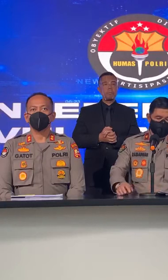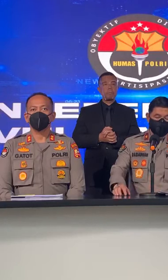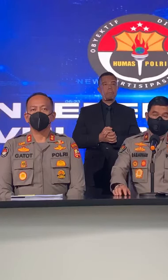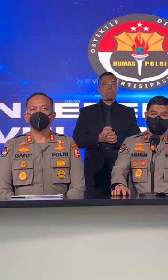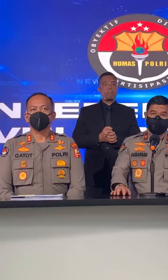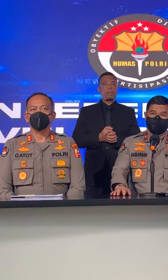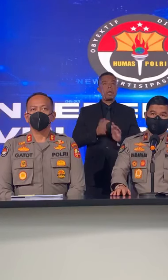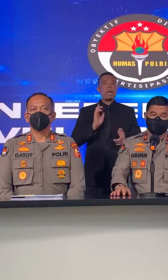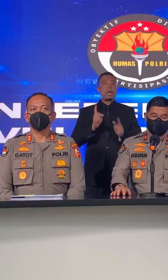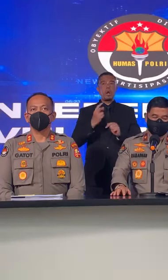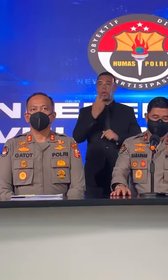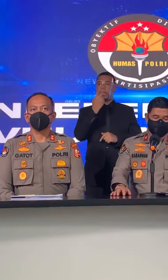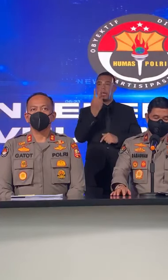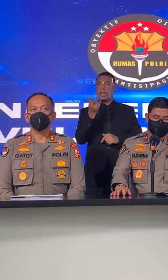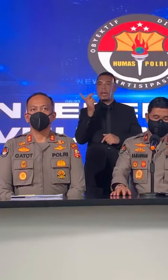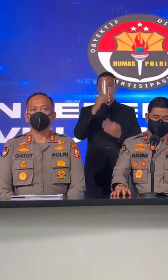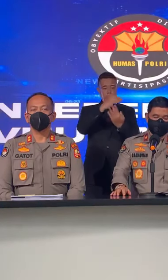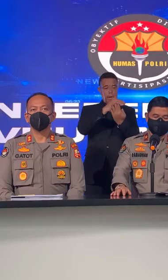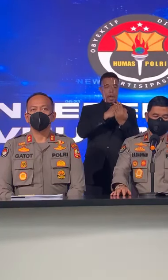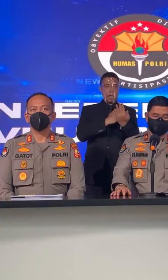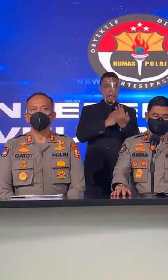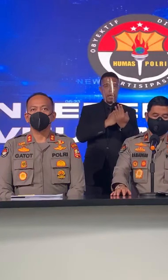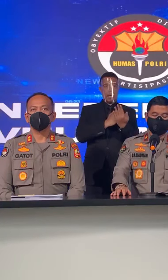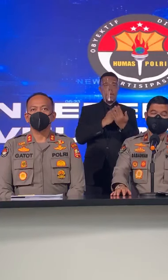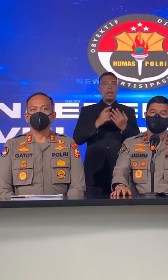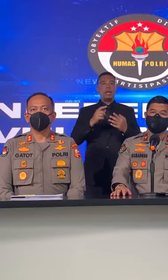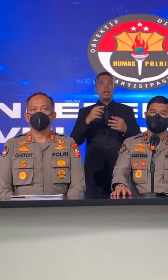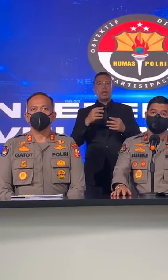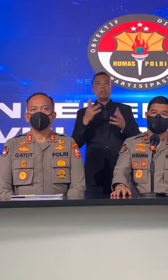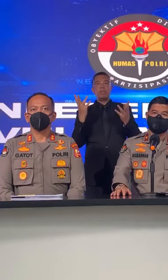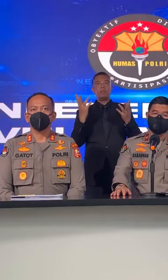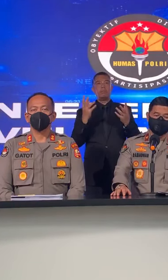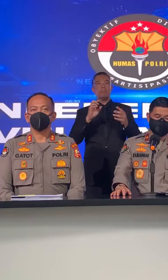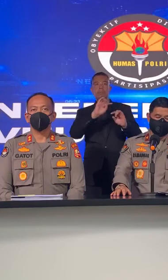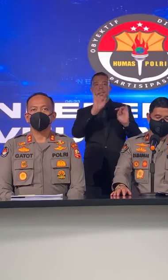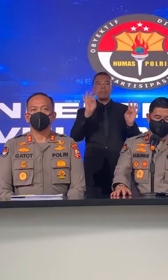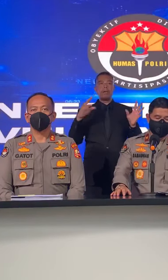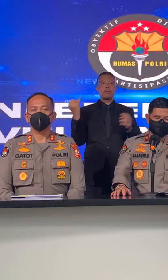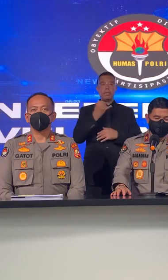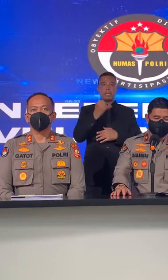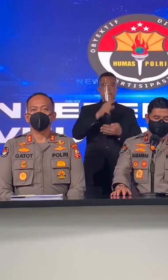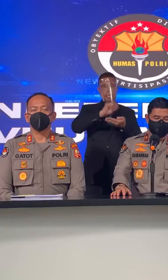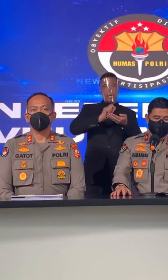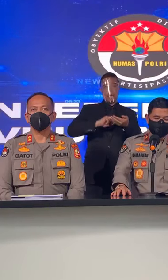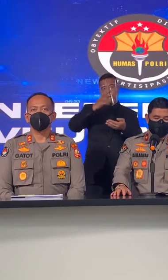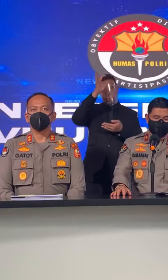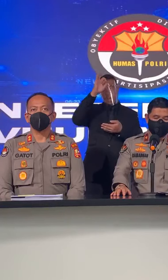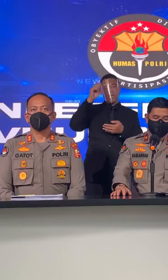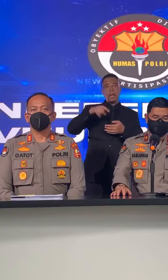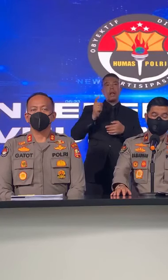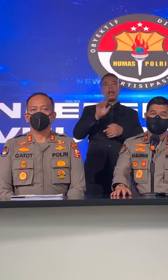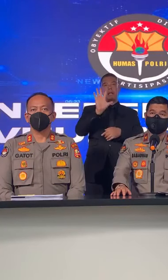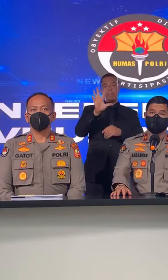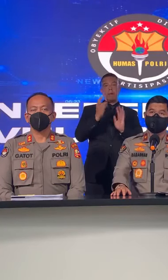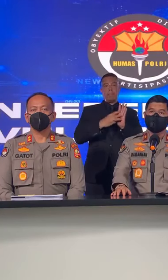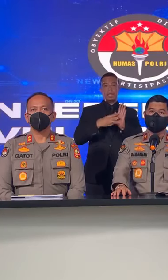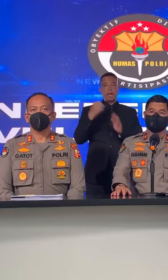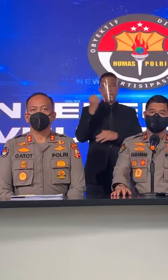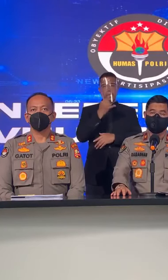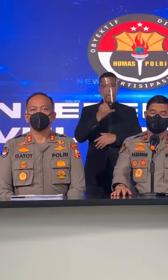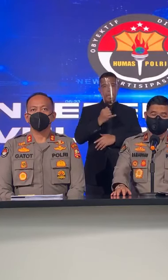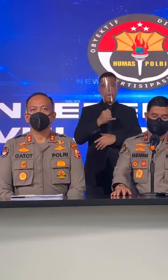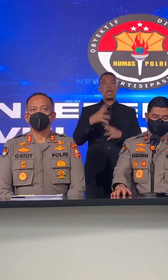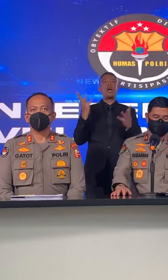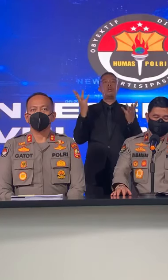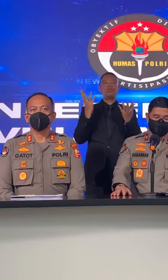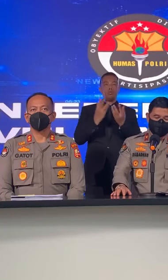Bila dilihat dari data tren jenis kejahatan yang menjadi catatan kepolisian, ada 5 kasus kejahatan yang